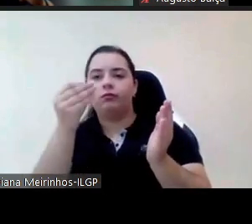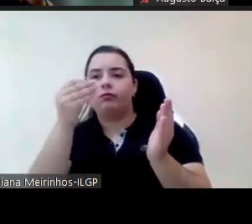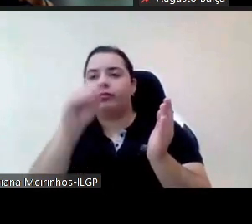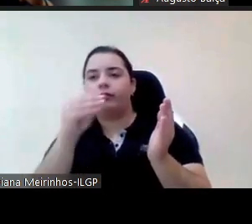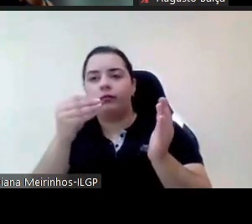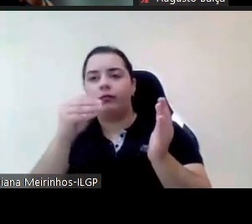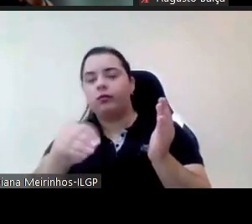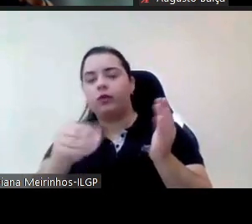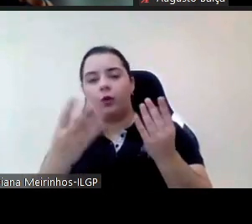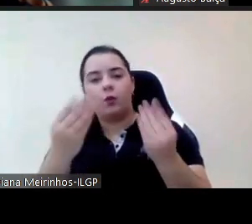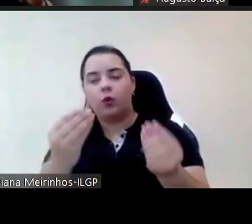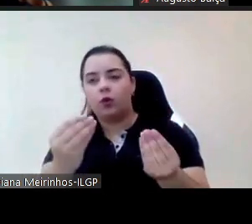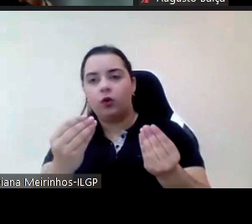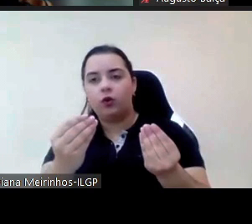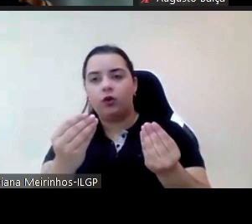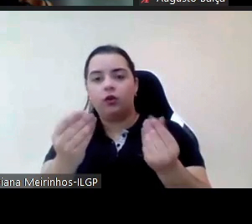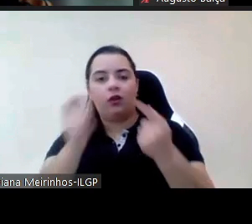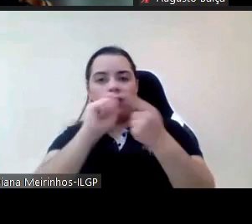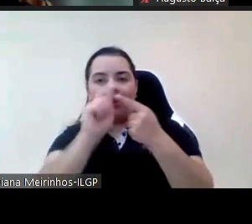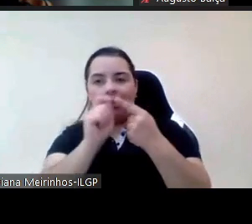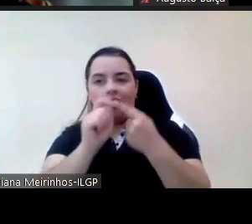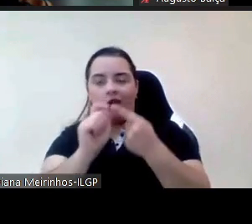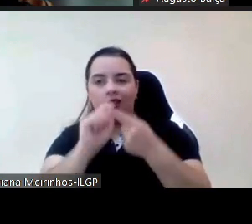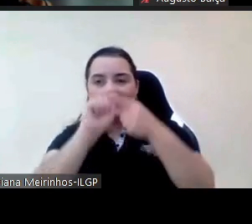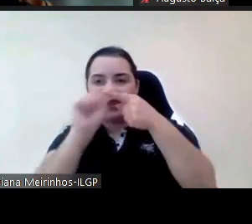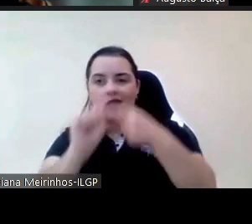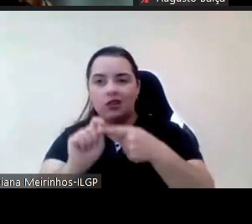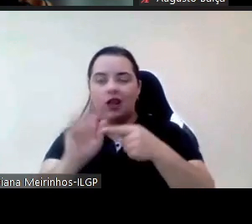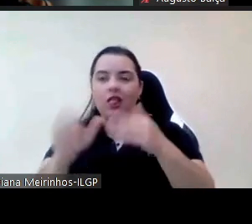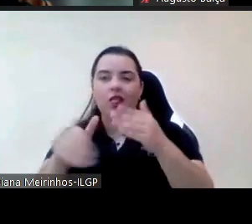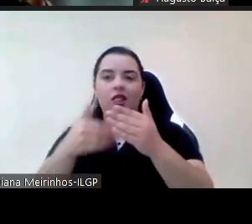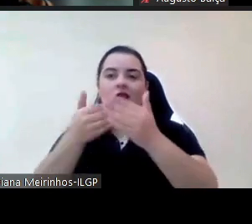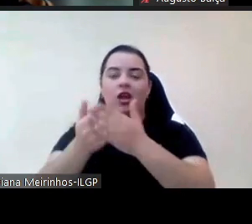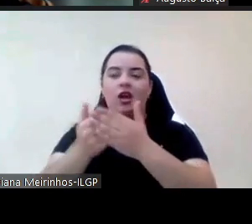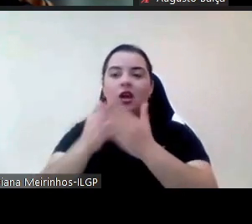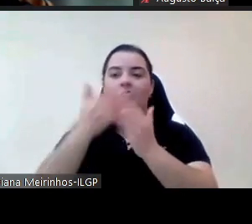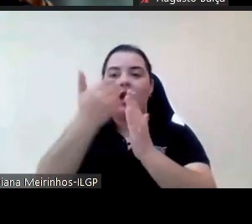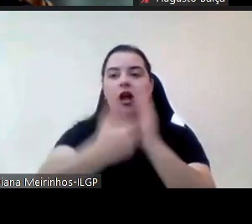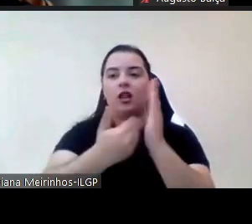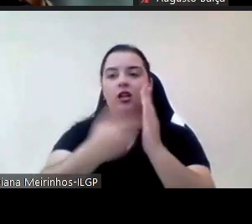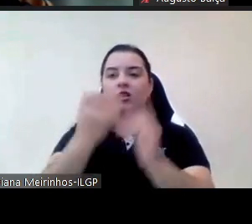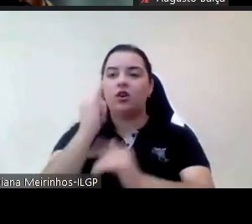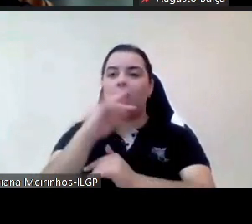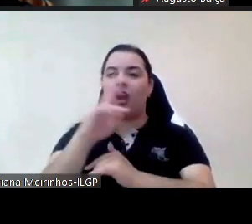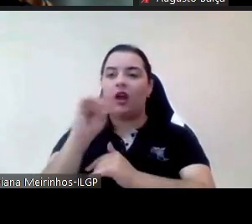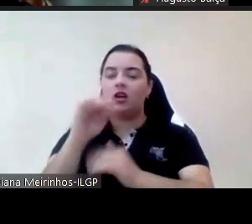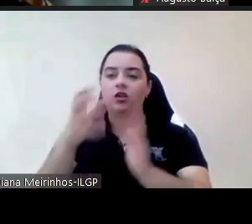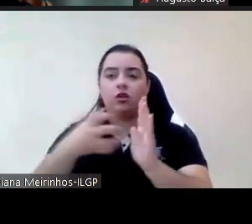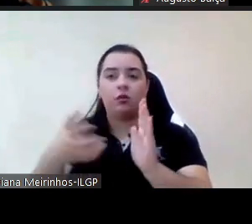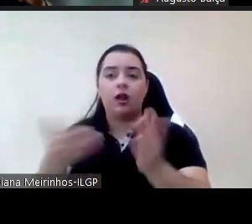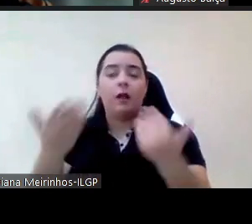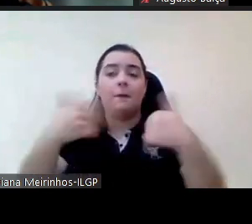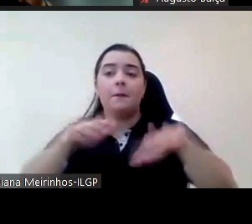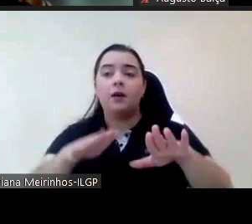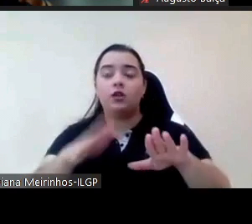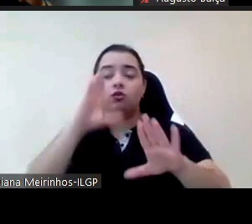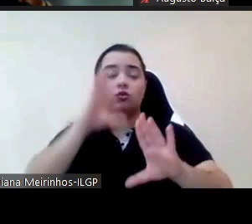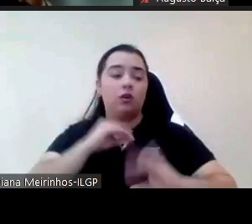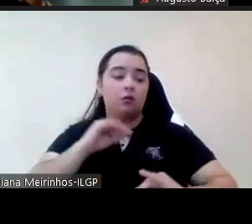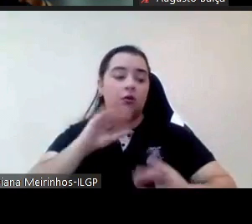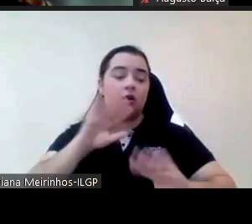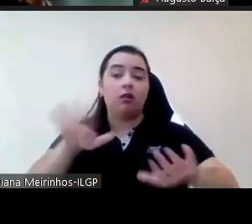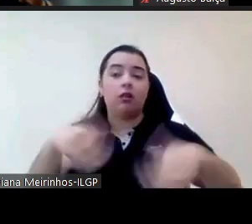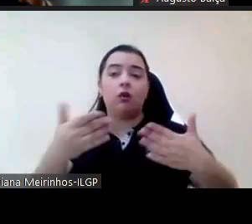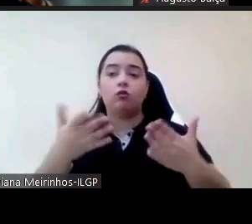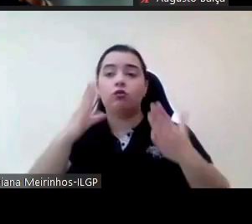pronto específicas que possam tornar a sua declaração de IRS muito complicada mas não conseguem às vezes uma marcação online